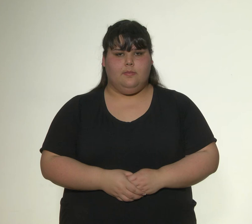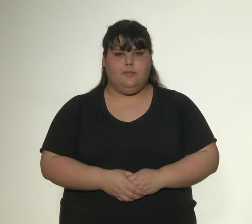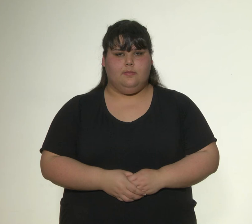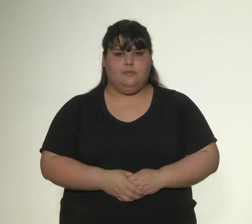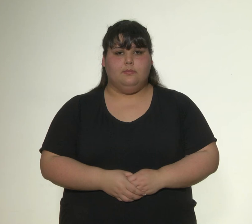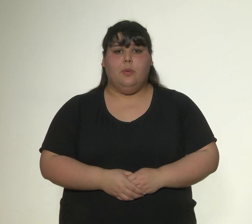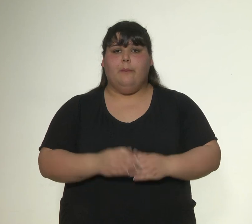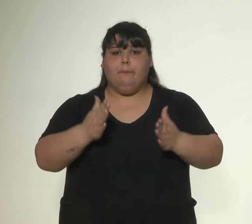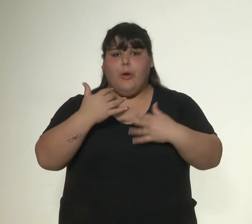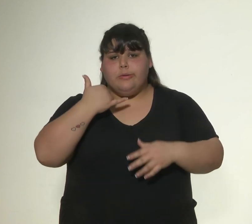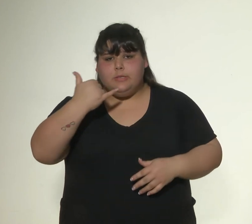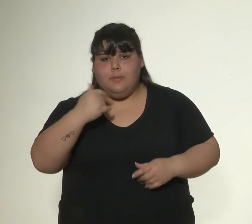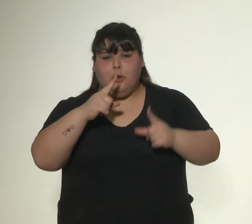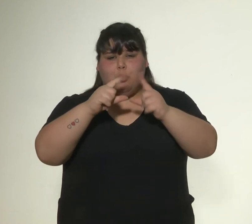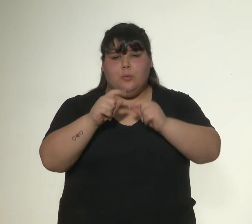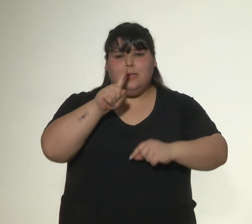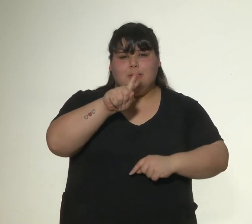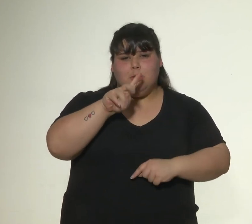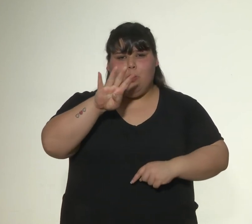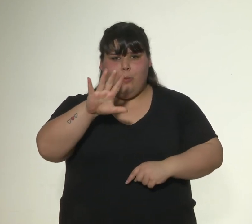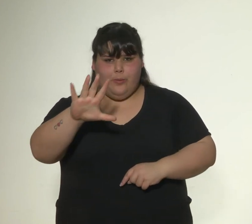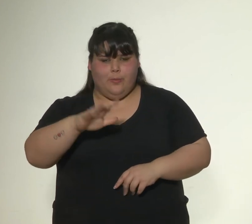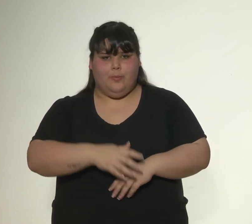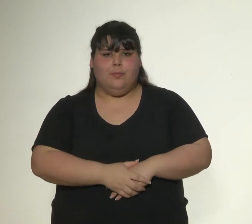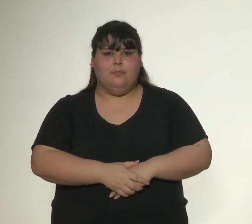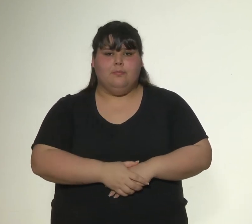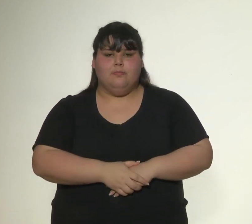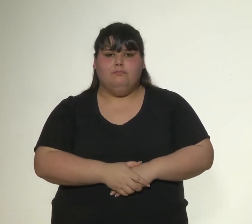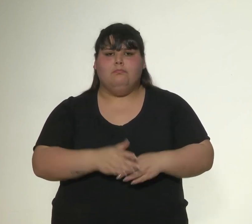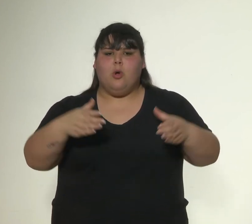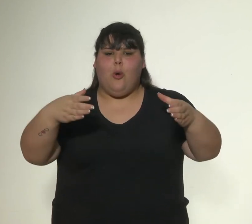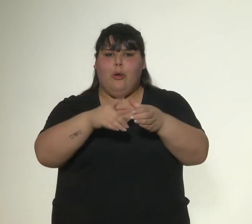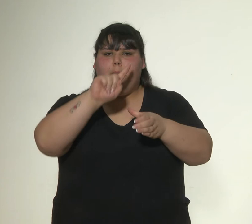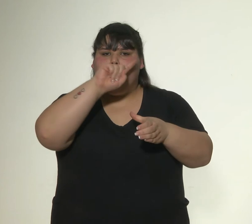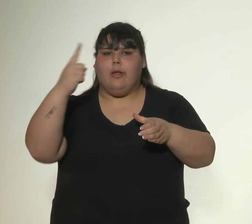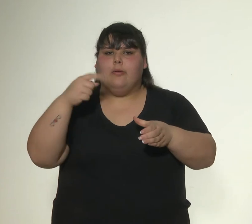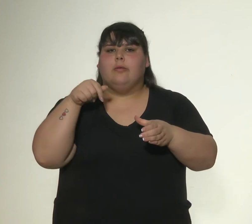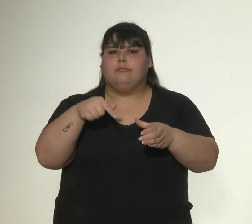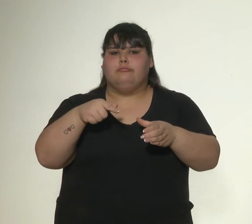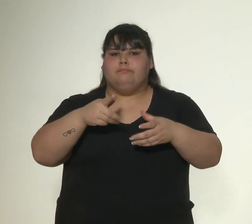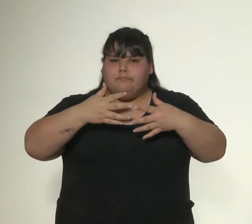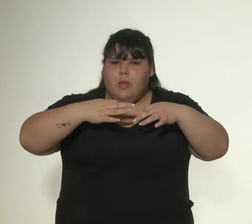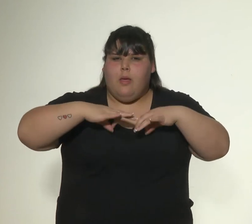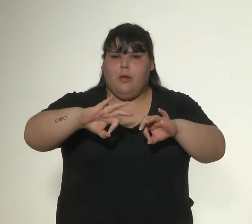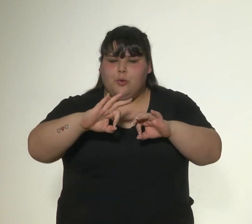Podés llamar al 145, Programa Nacional de Rescate y